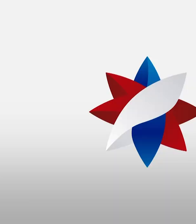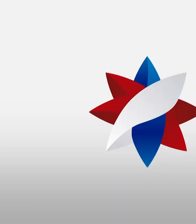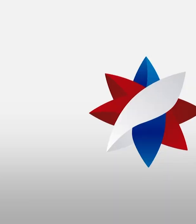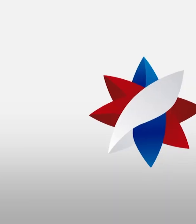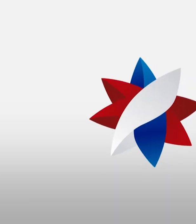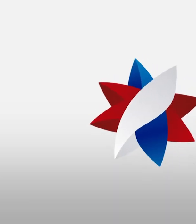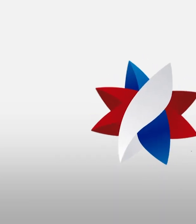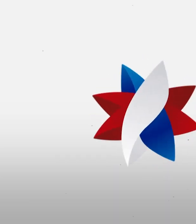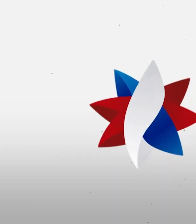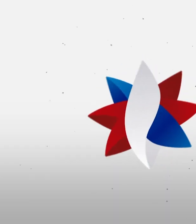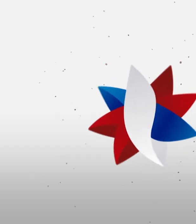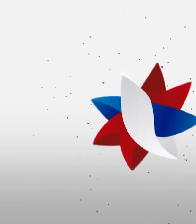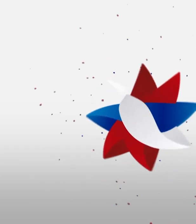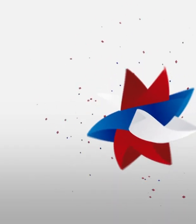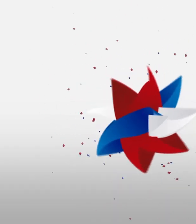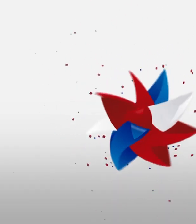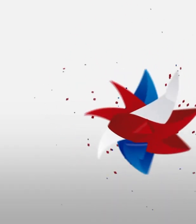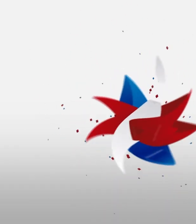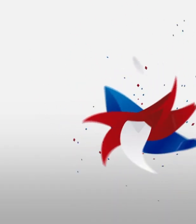hacerlo.